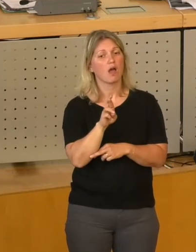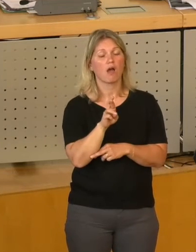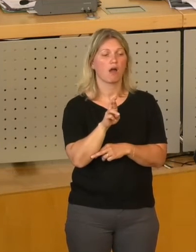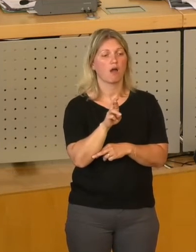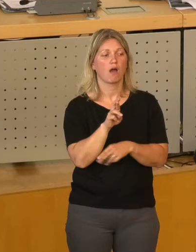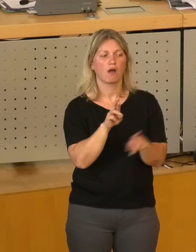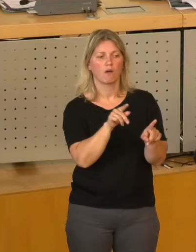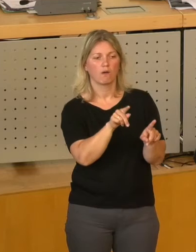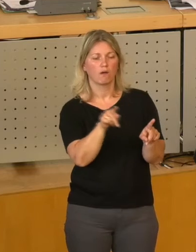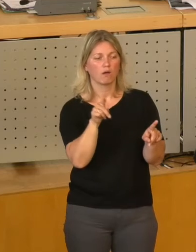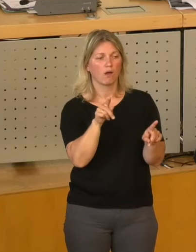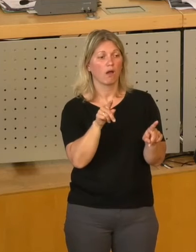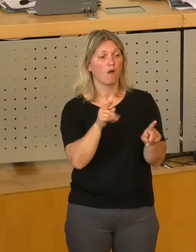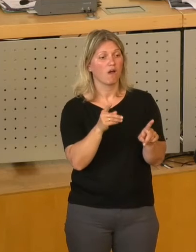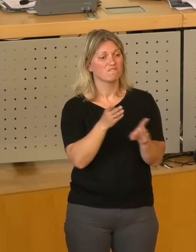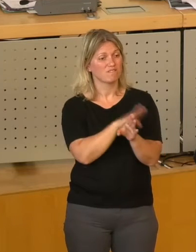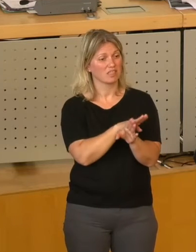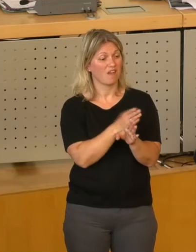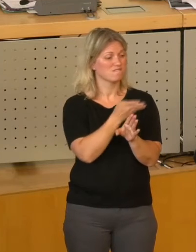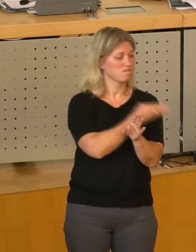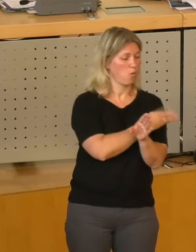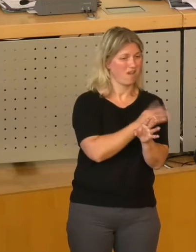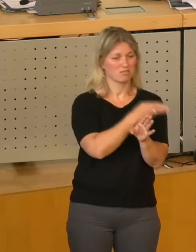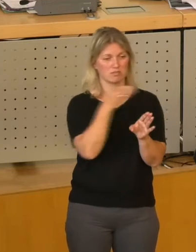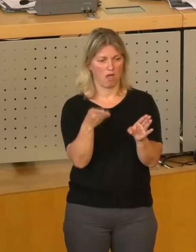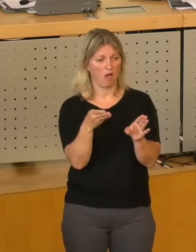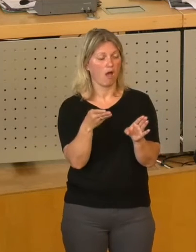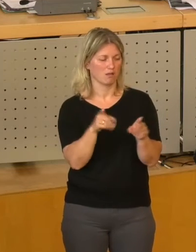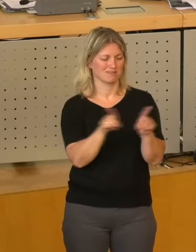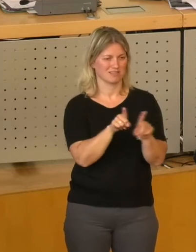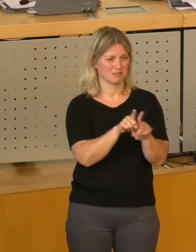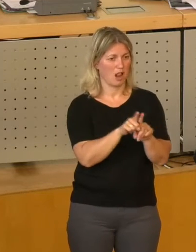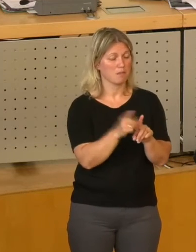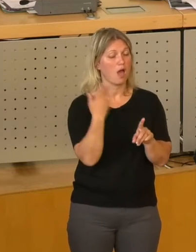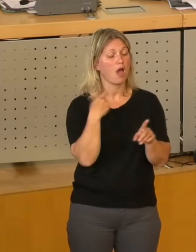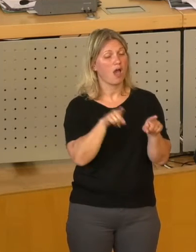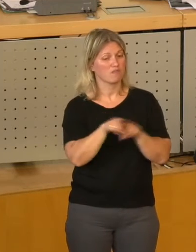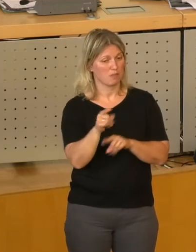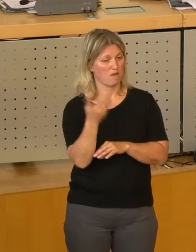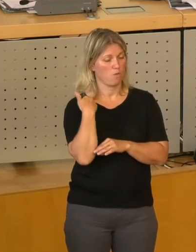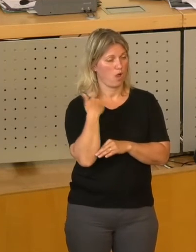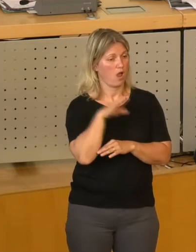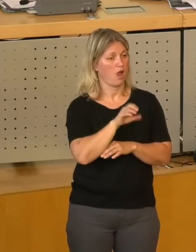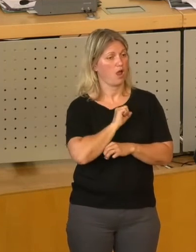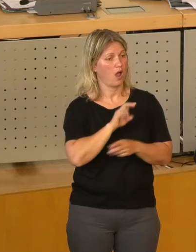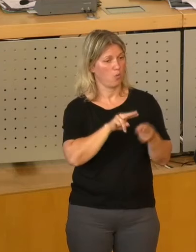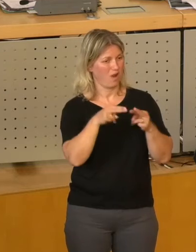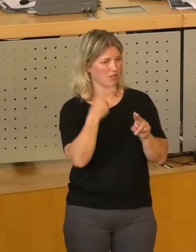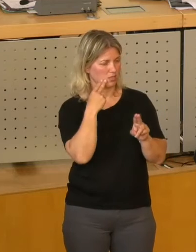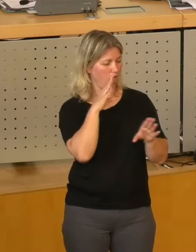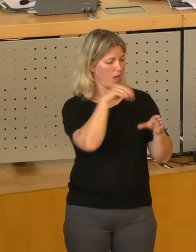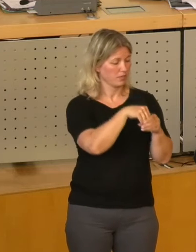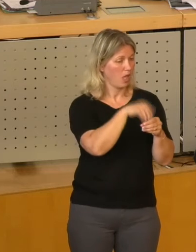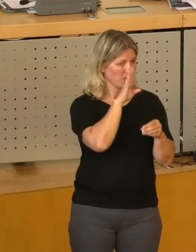Politik gemacht hat. Und da war auch die FDP damals noch unter etwas anderem Namen durchaus mit beteiligt. Also